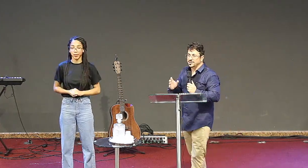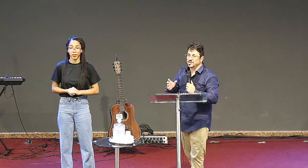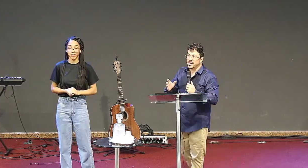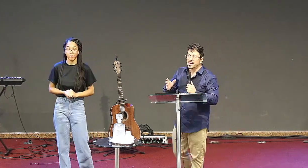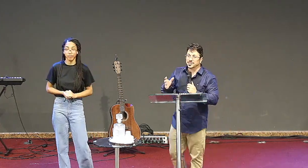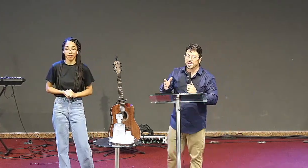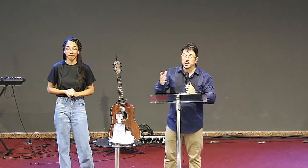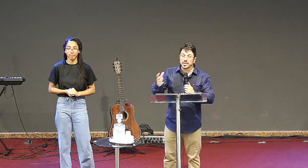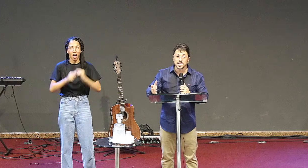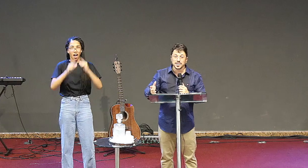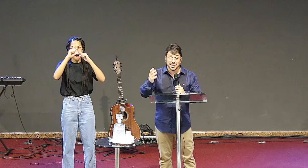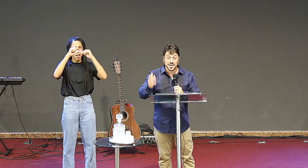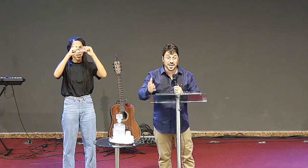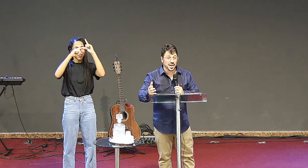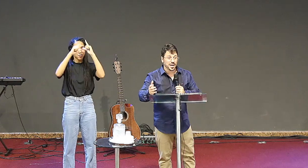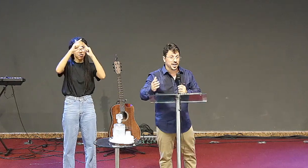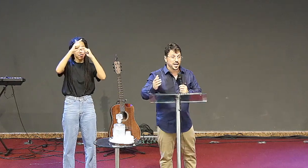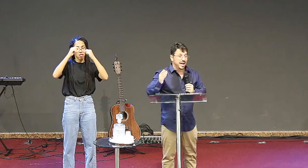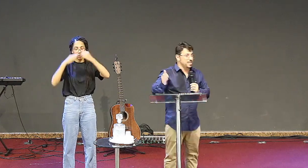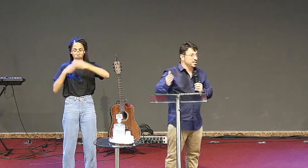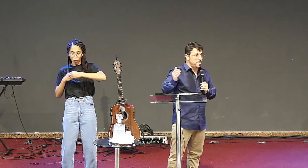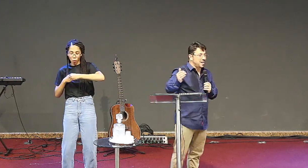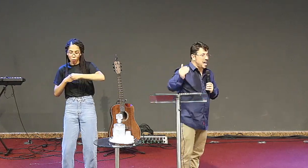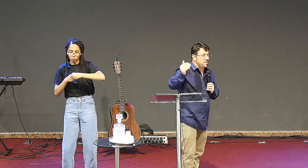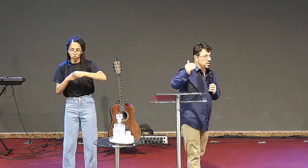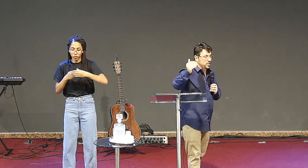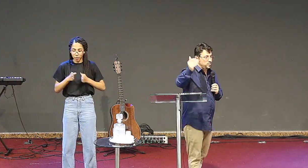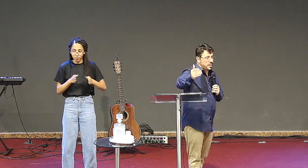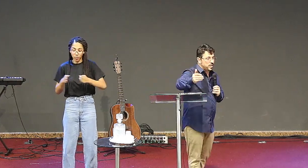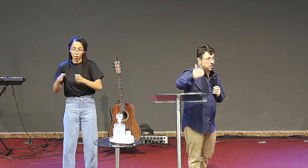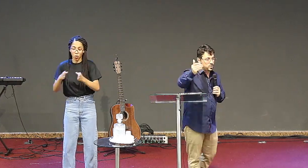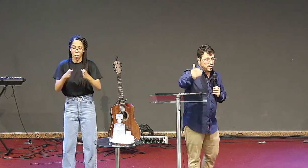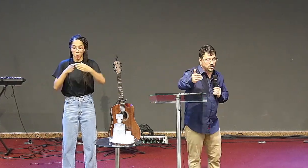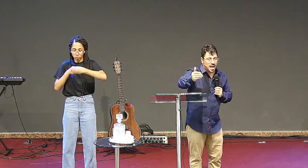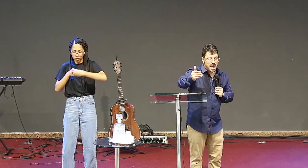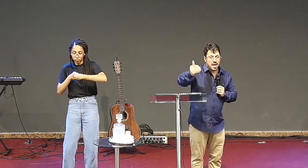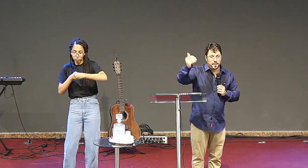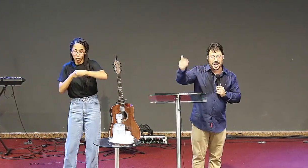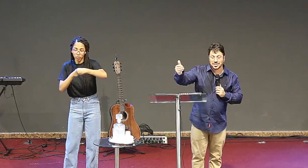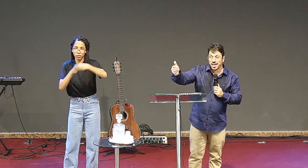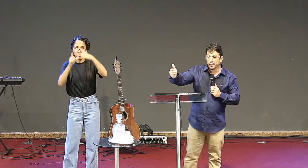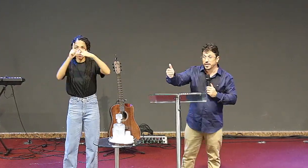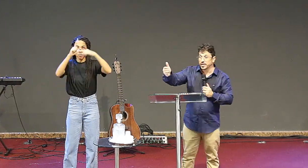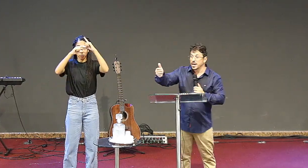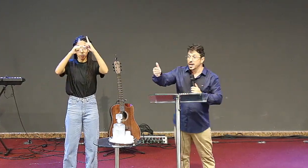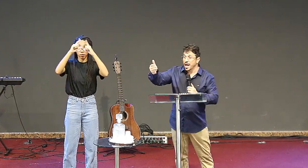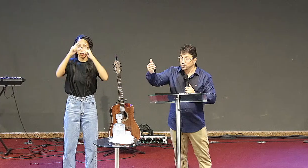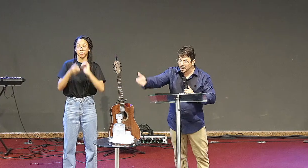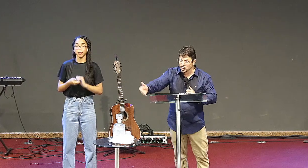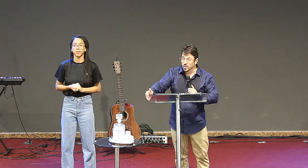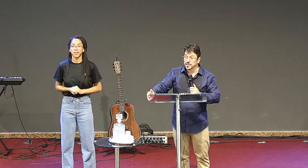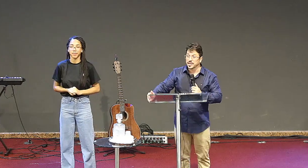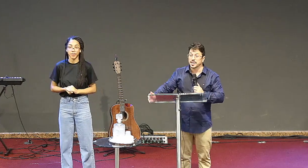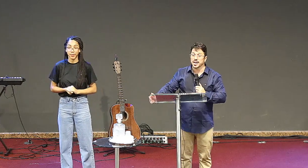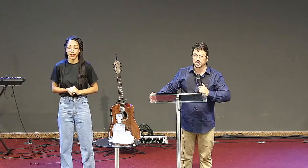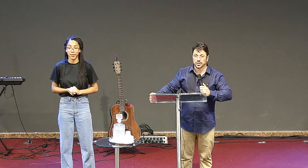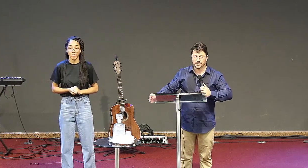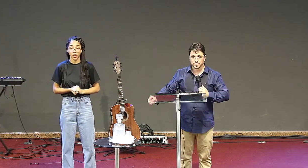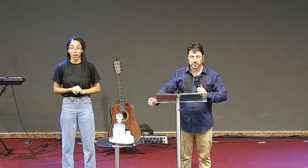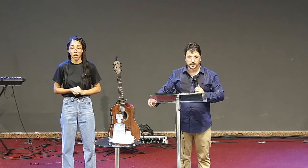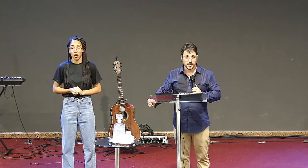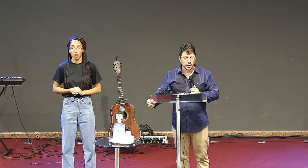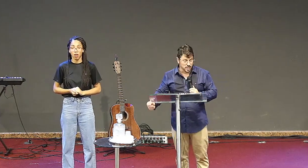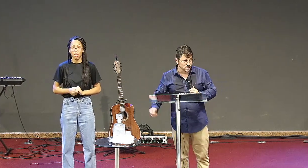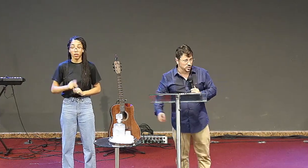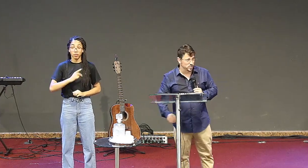As estrelas eram guias e guia é a mesma palavra que o livro de Hebreus vai usar para se referir aos pastores da igreja.